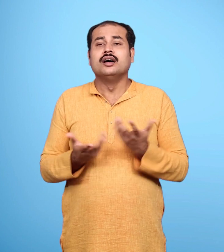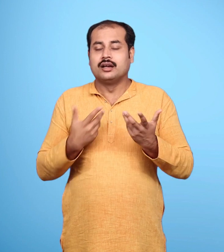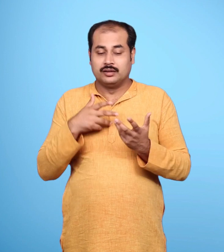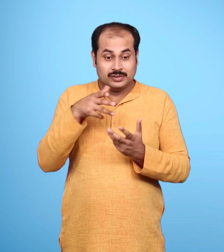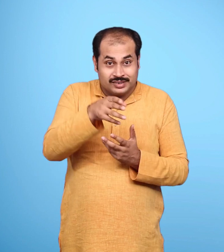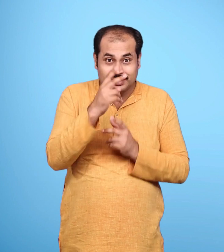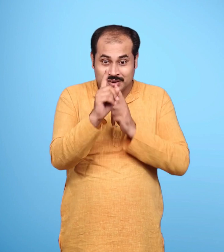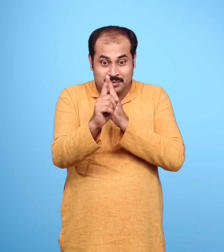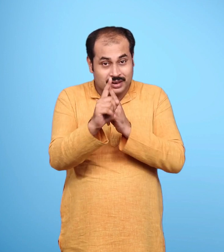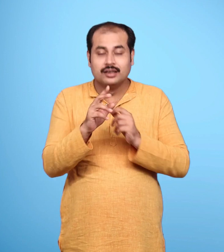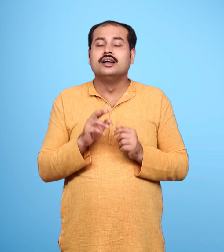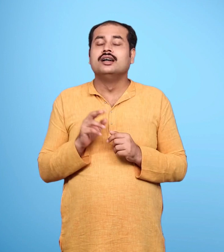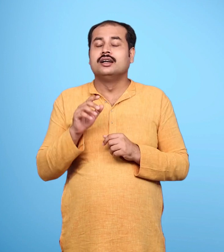उन्होंने सीता को प्रणाम किया